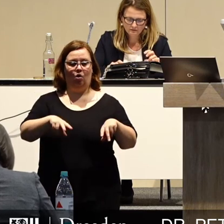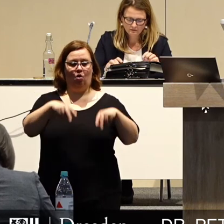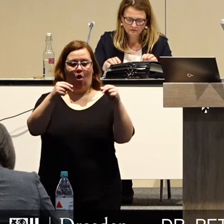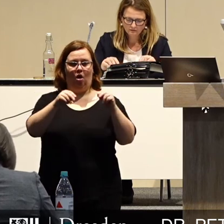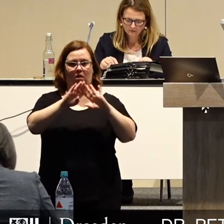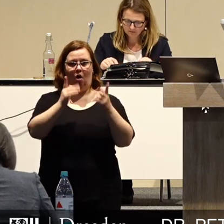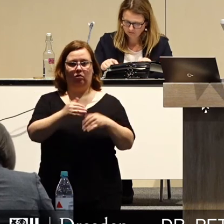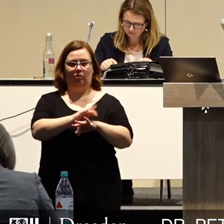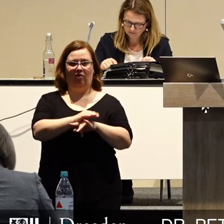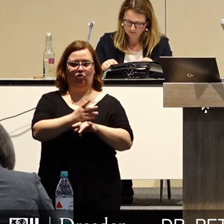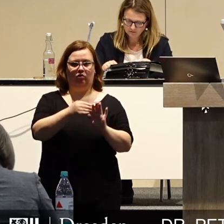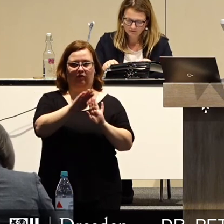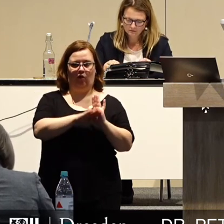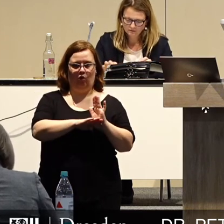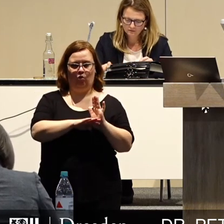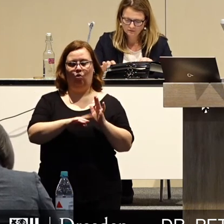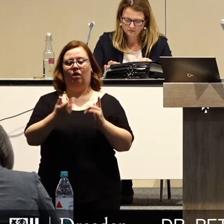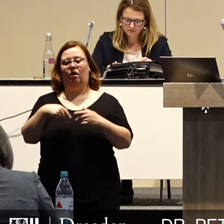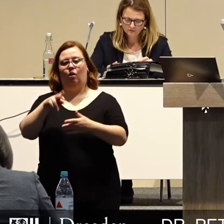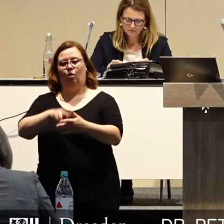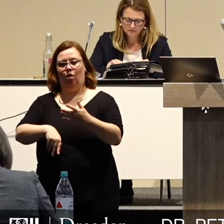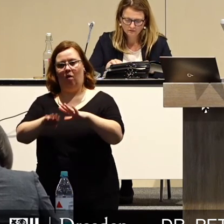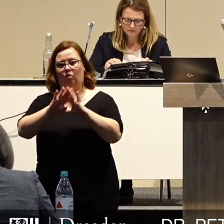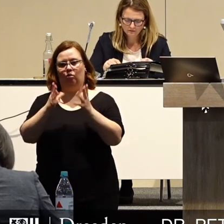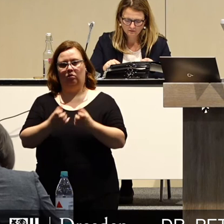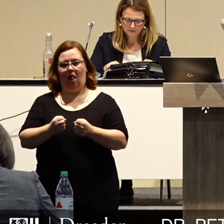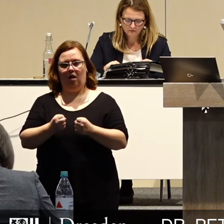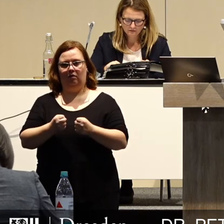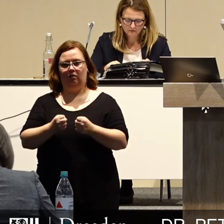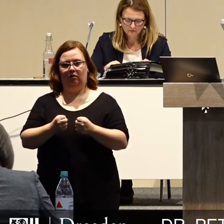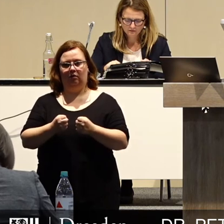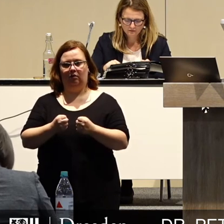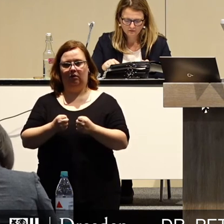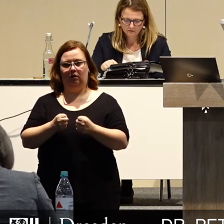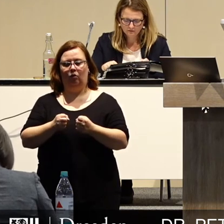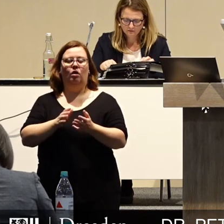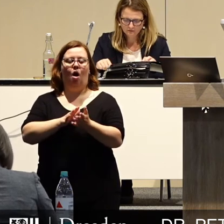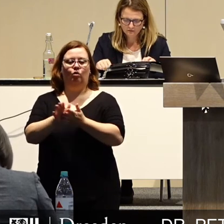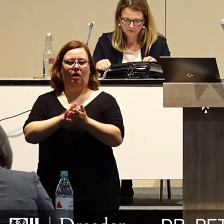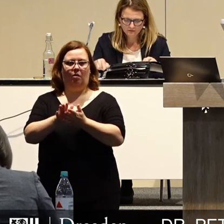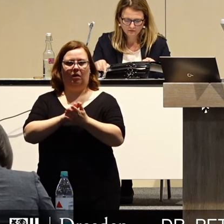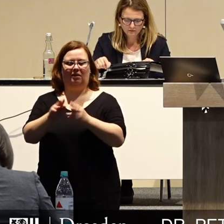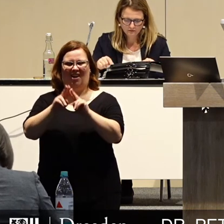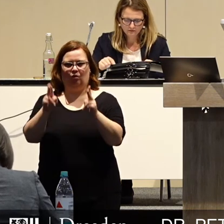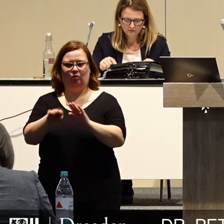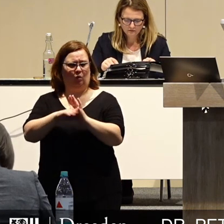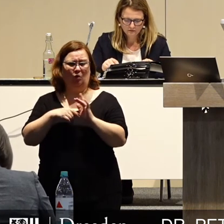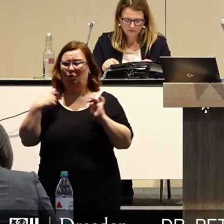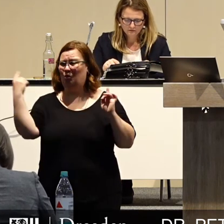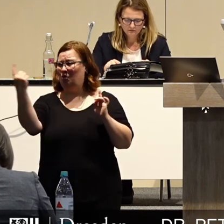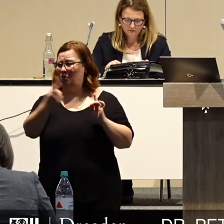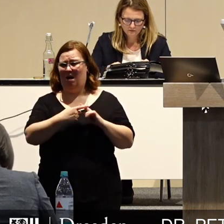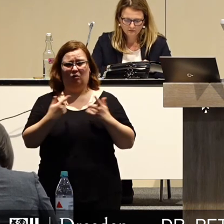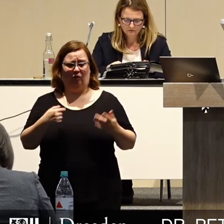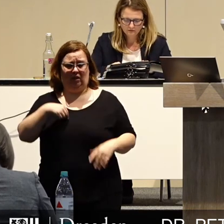eine Haushaltsbewirtschaftungsverfügung, in Nürnberg ein Ausgabenreduzierungsprogramm und so weiter. Wir sind